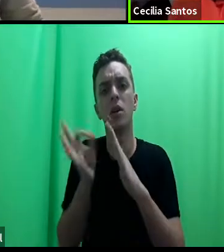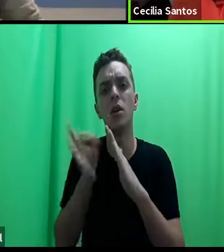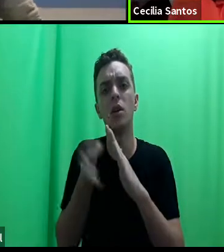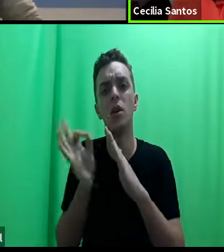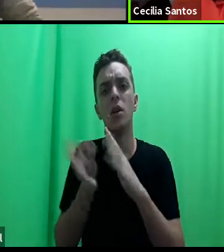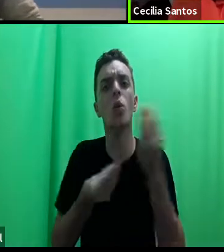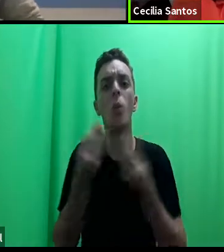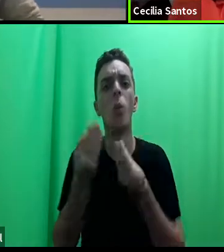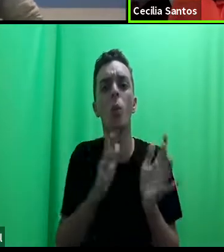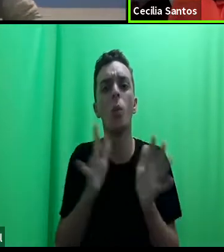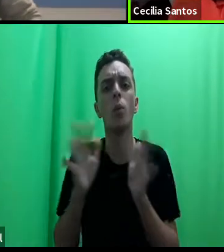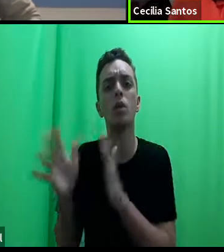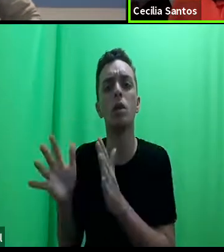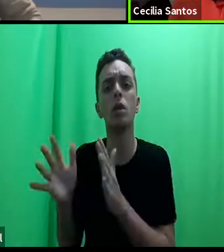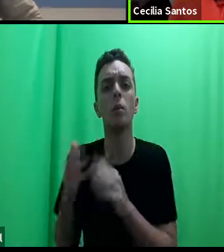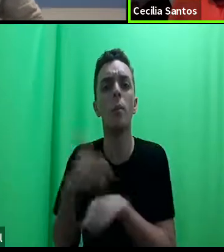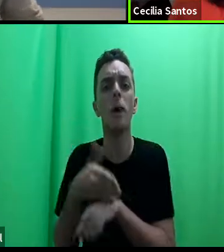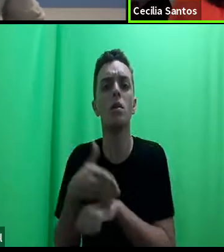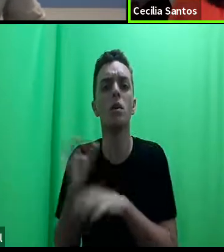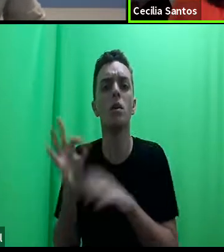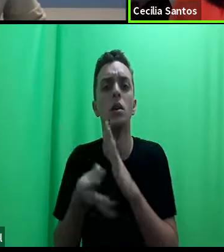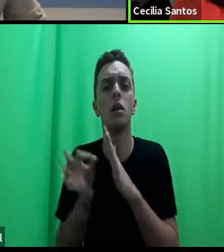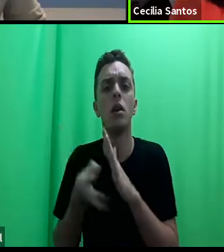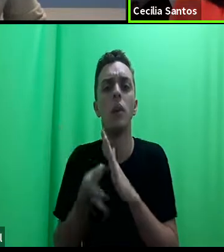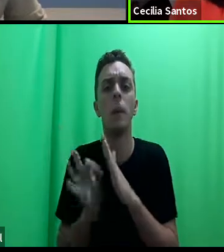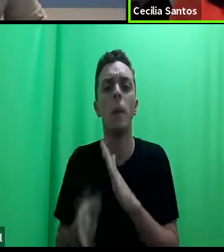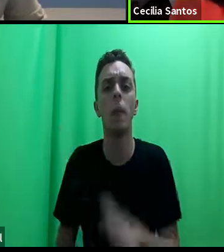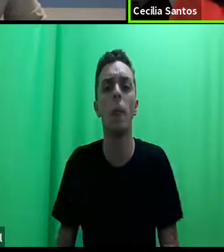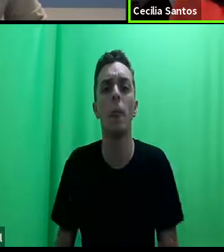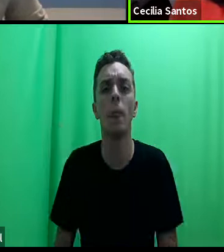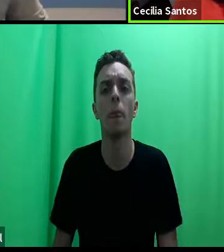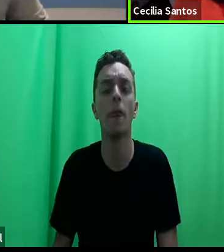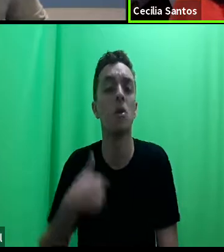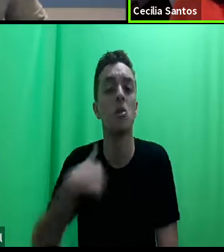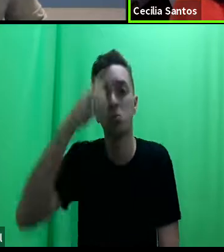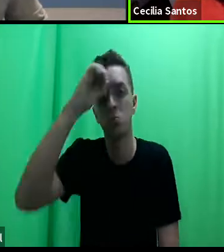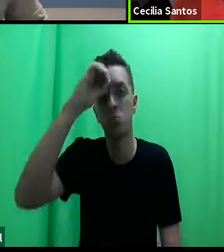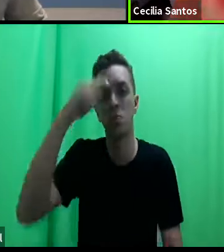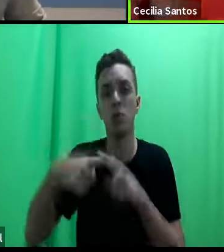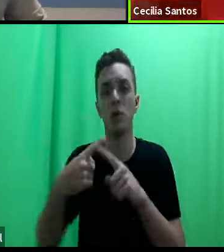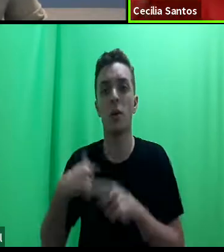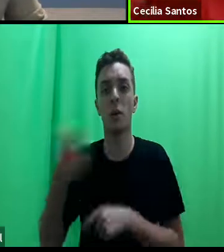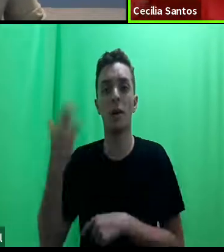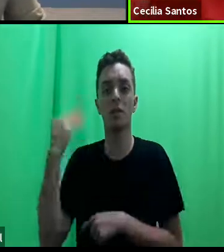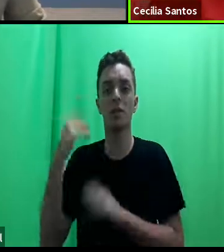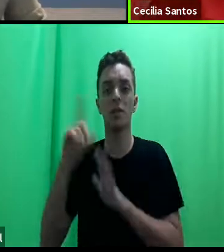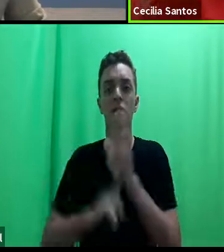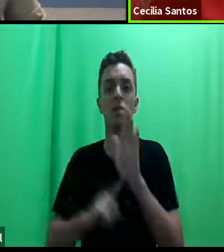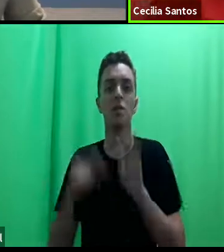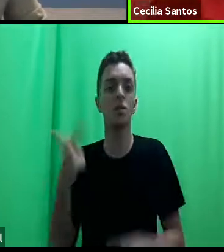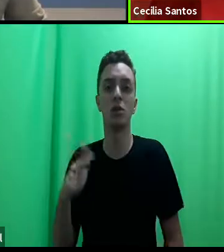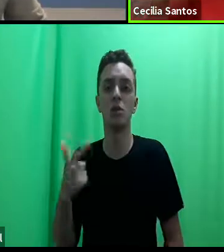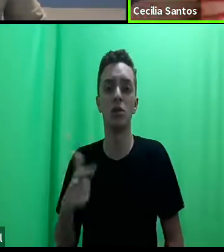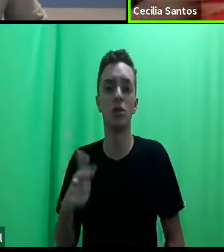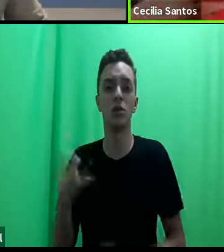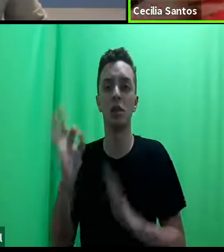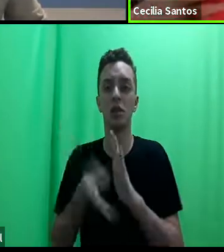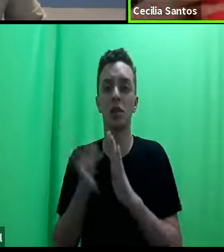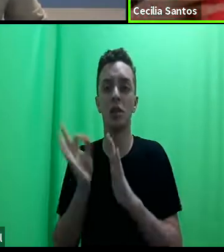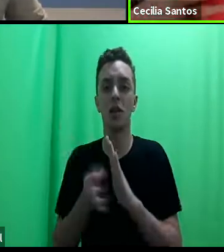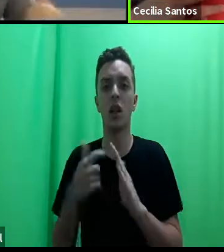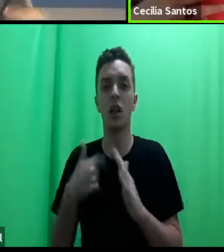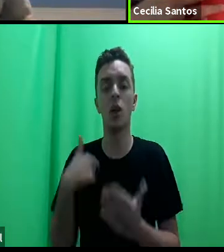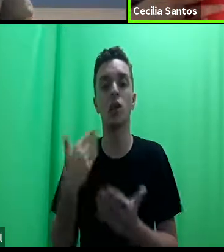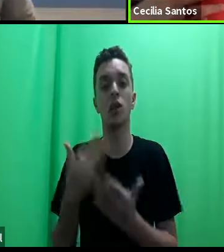processo para a participação na clínica, eu não sei como é, porque na minha época do direito não havia clínica jurídica, eu estudei